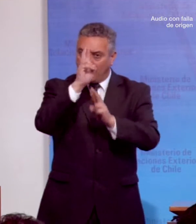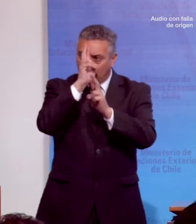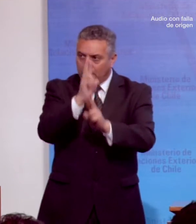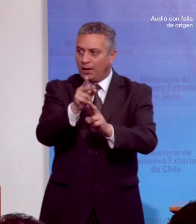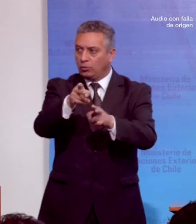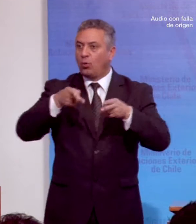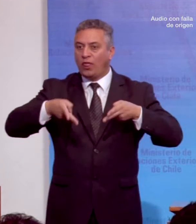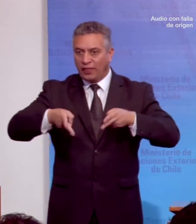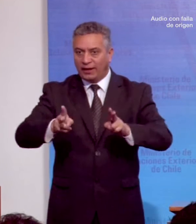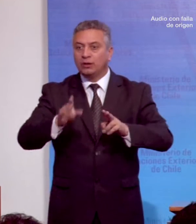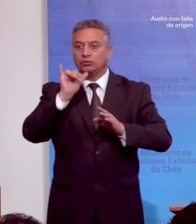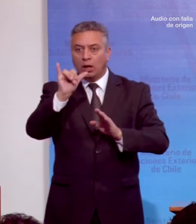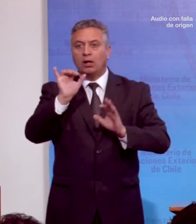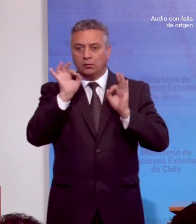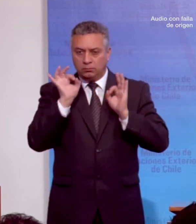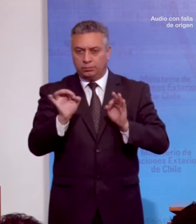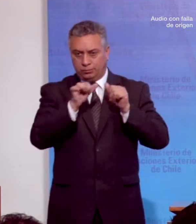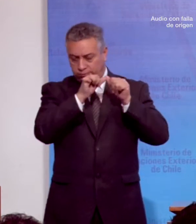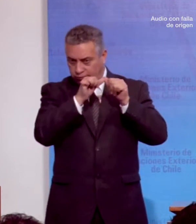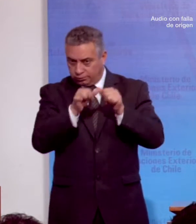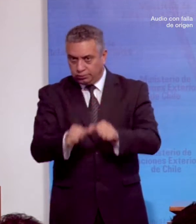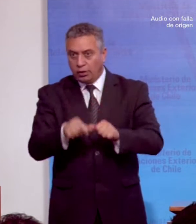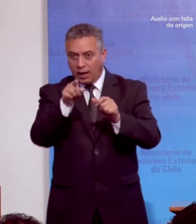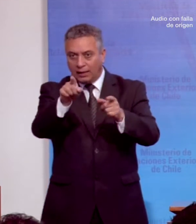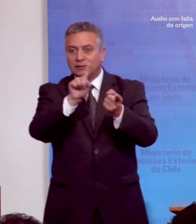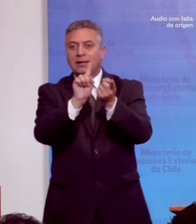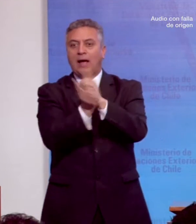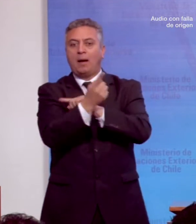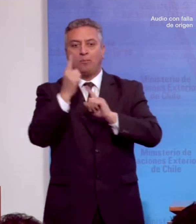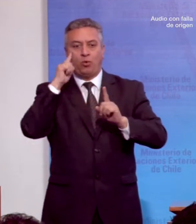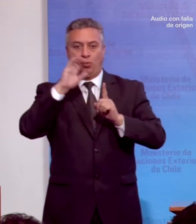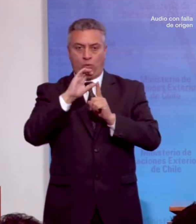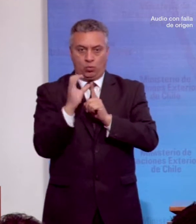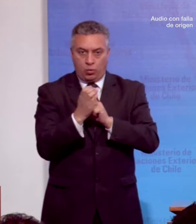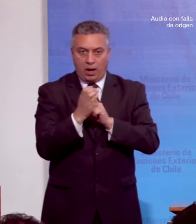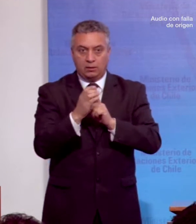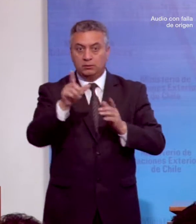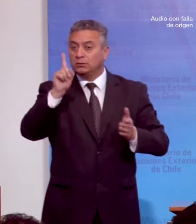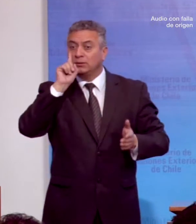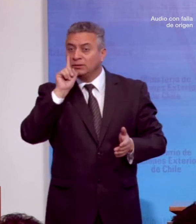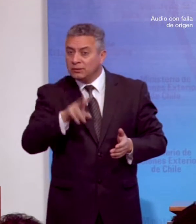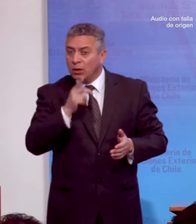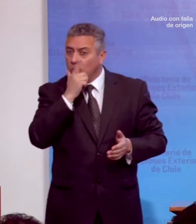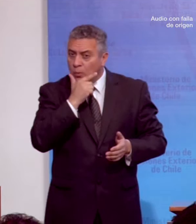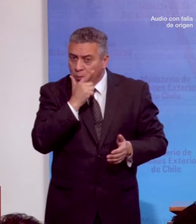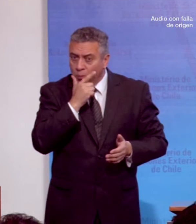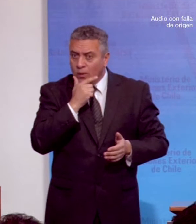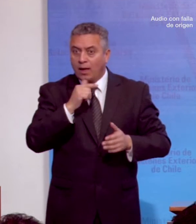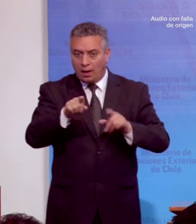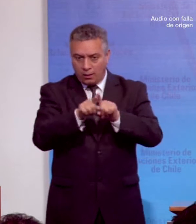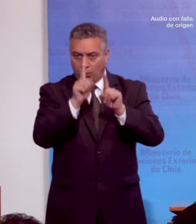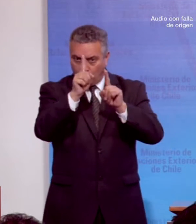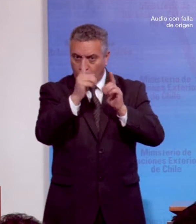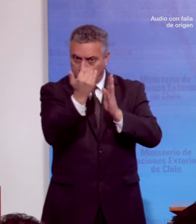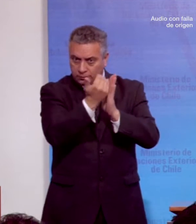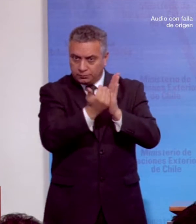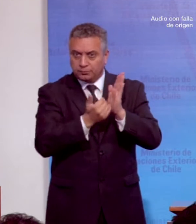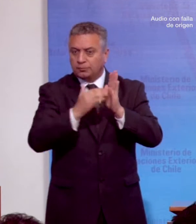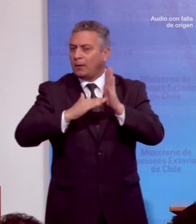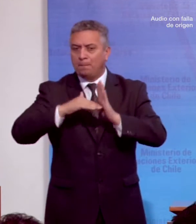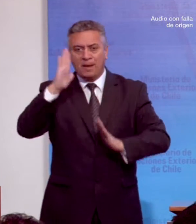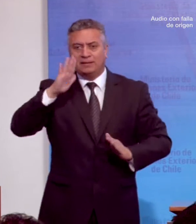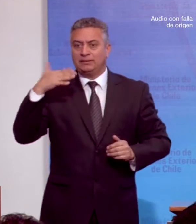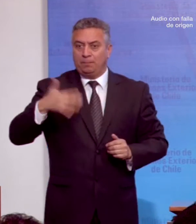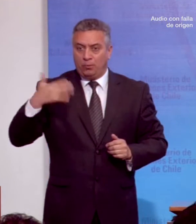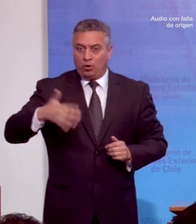derechos y la consolidación de ese cambio cultural. Sin duda, una de las medidas más relevantes